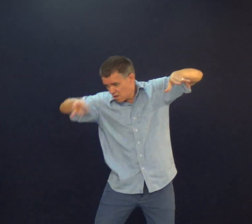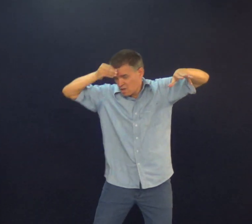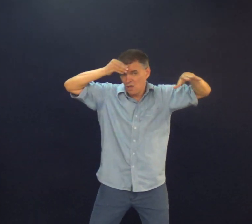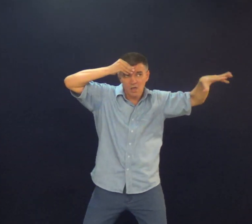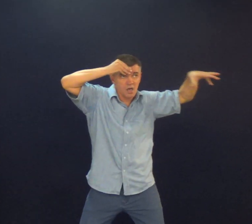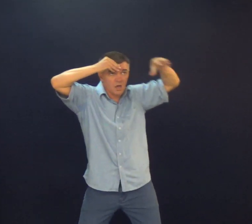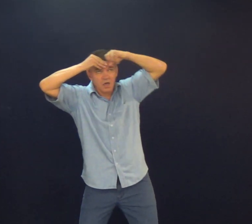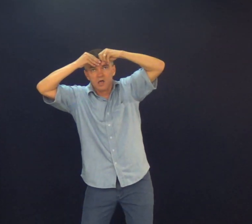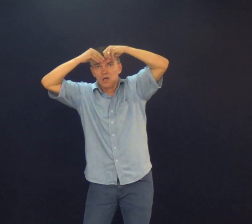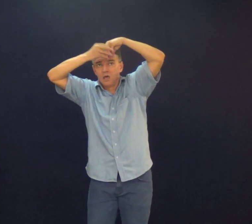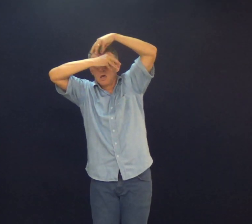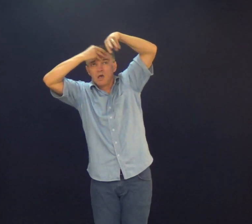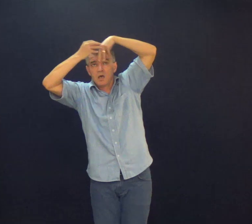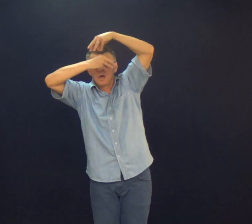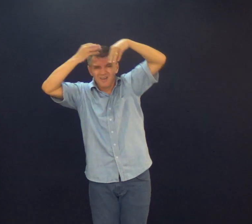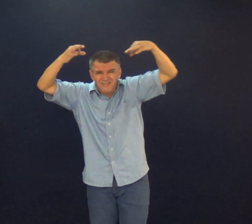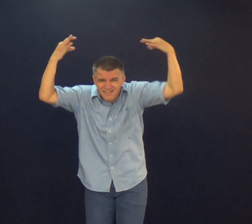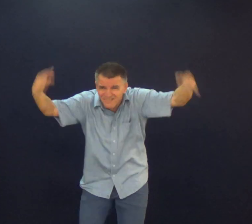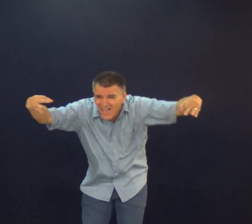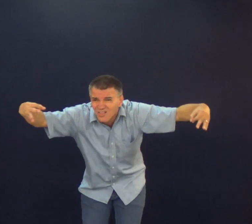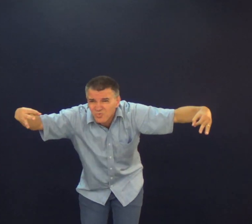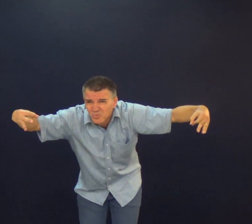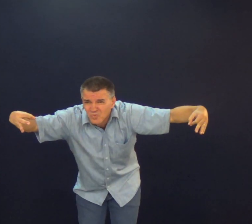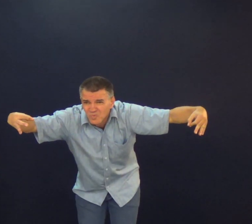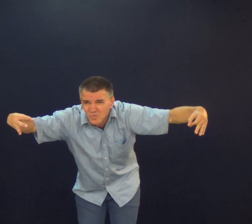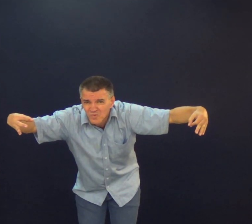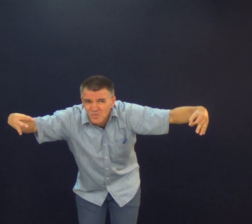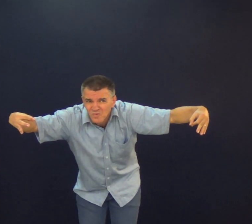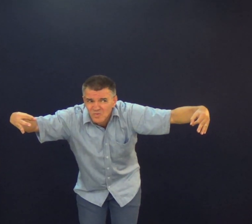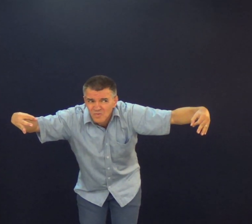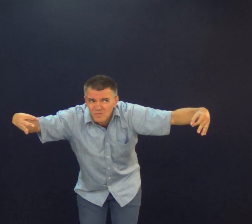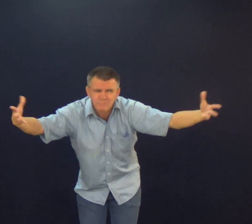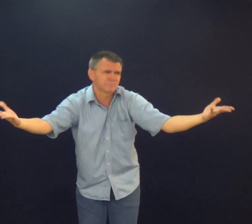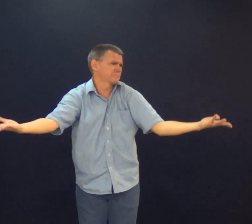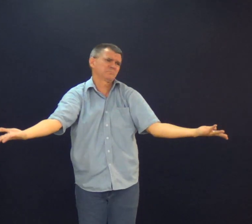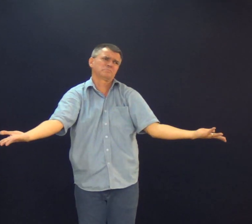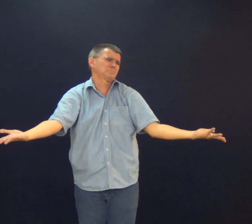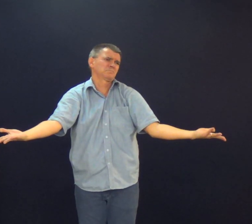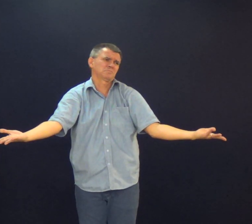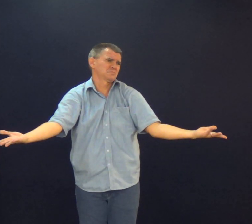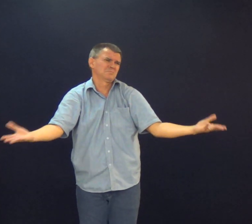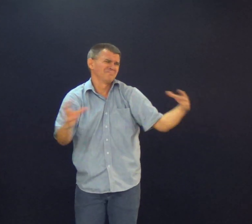Ah não Eu sou homem a meio Não tem espaço Para as duas coisas Não pode